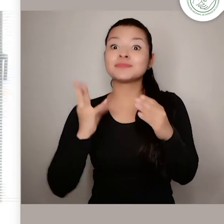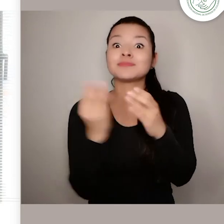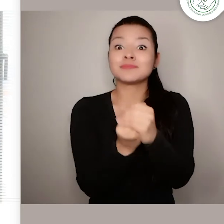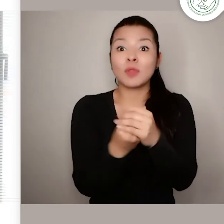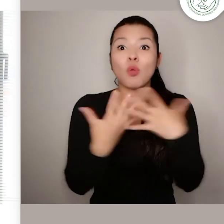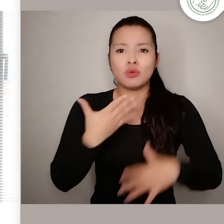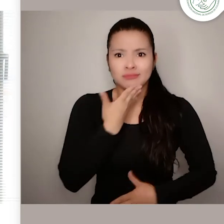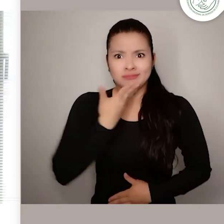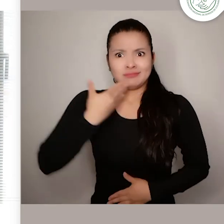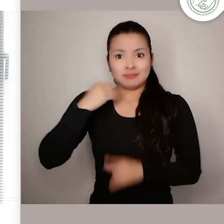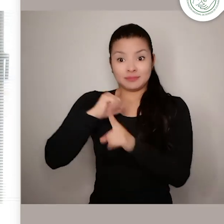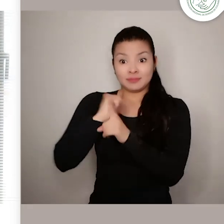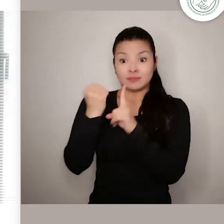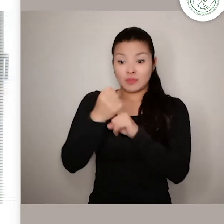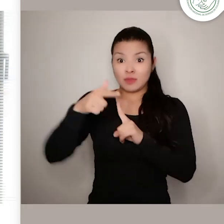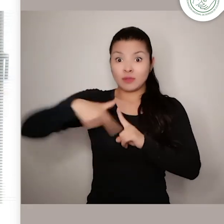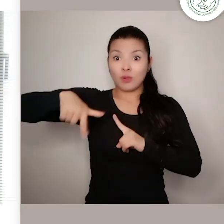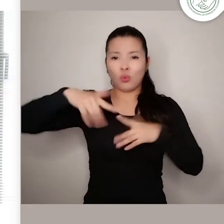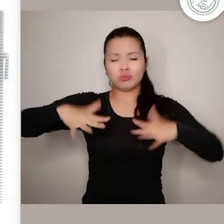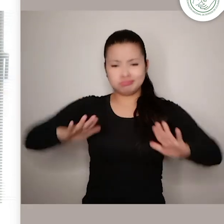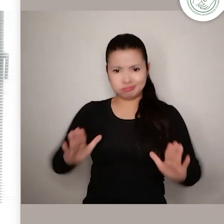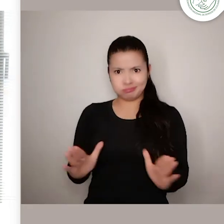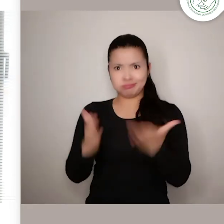somos una mejor sociedad y somos un mejor país.